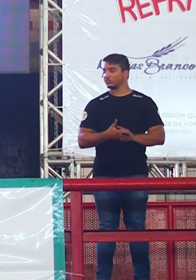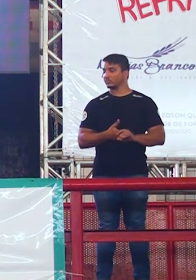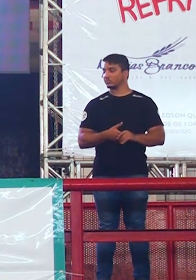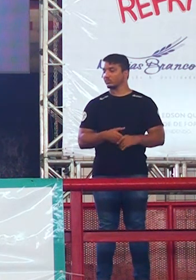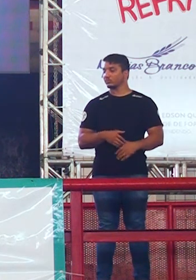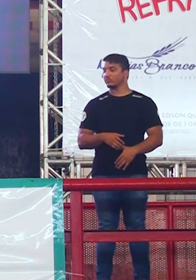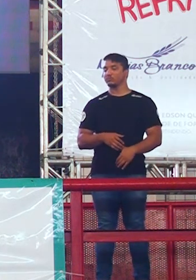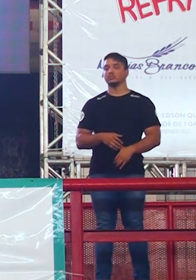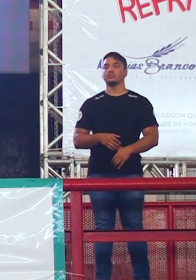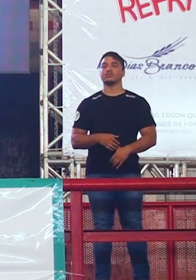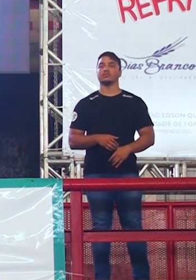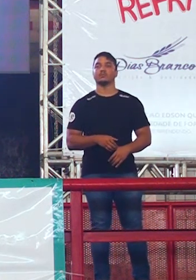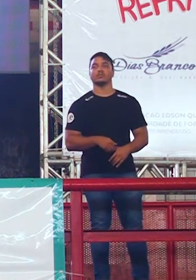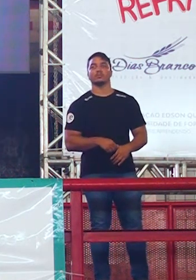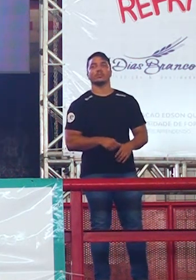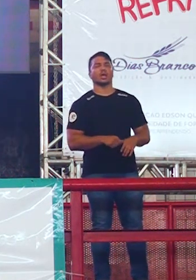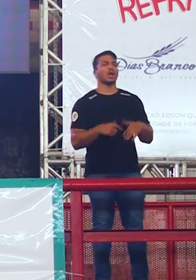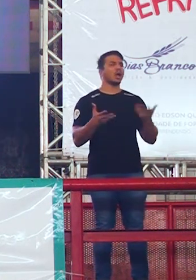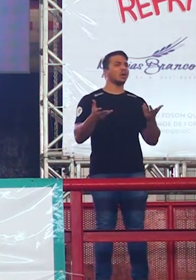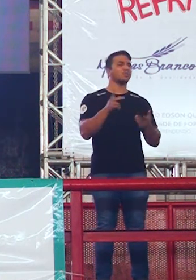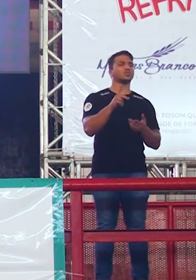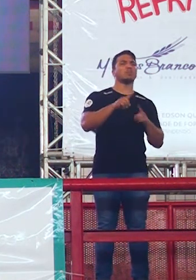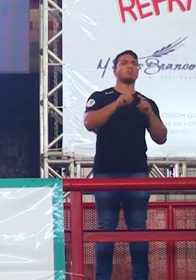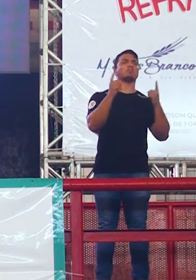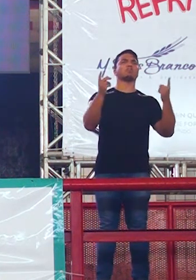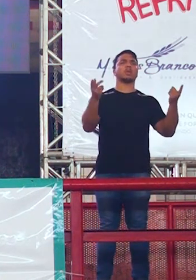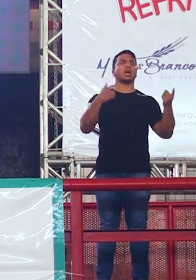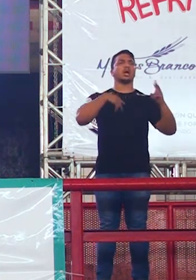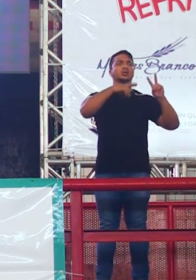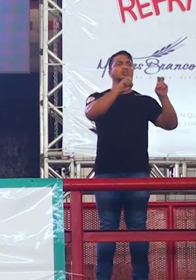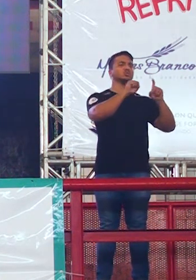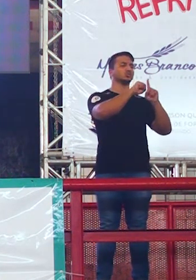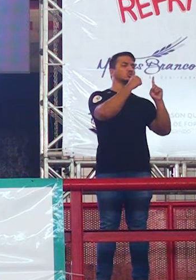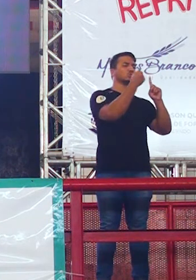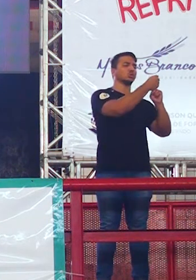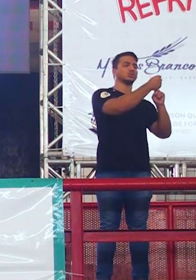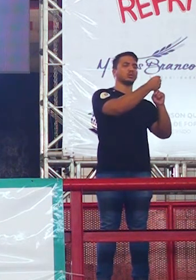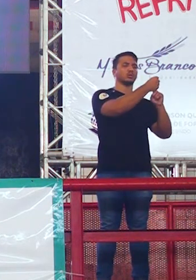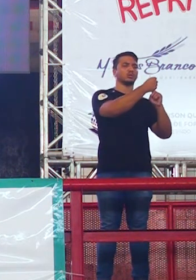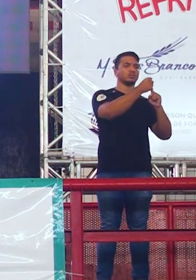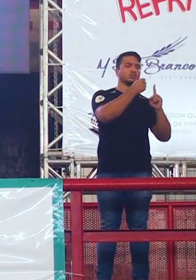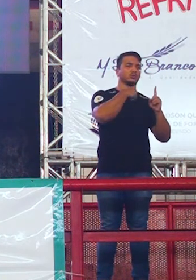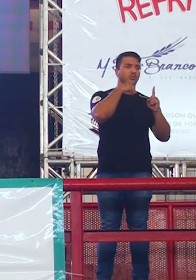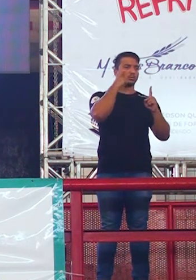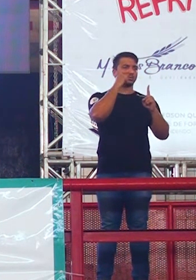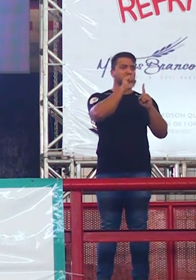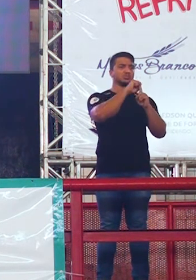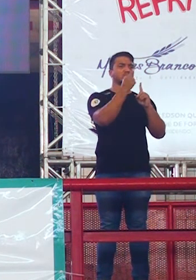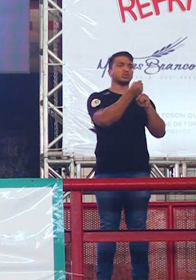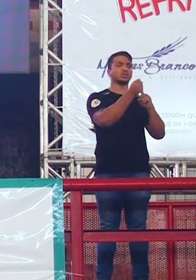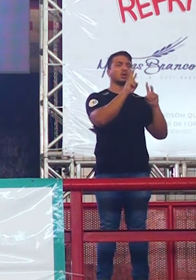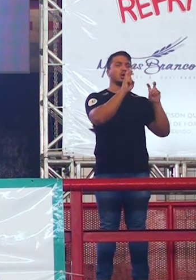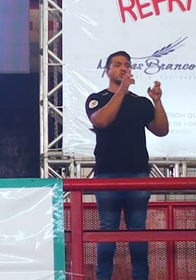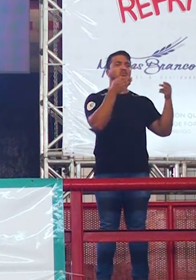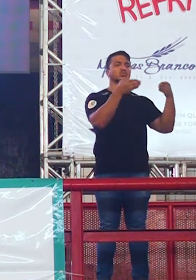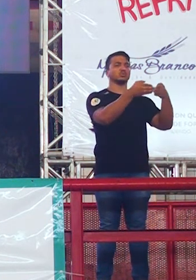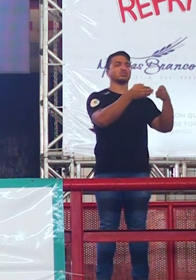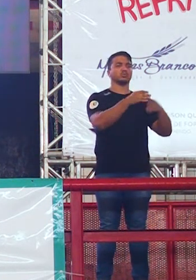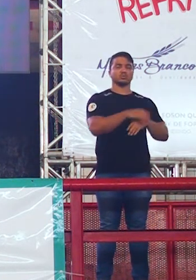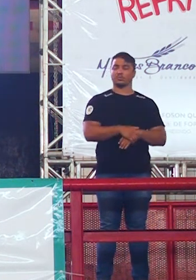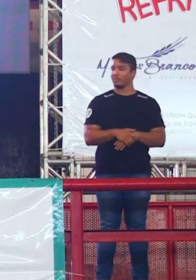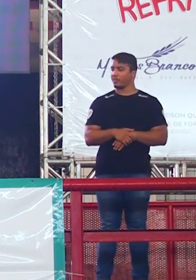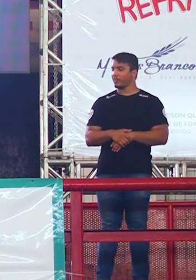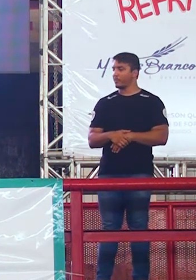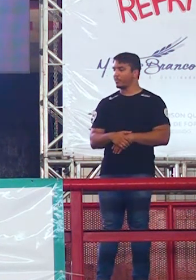Mas, Dionísio, você poderia explicar o que é o tema social? Pensando nessa pergunta, eu já deixei explicado. Olha só.